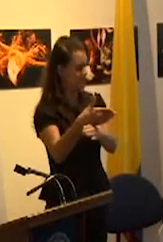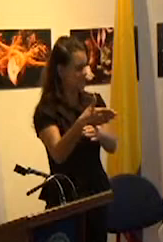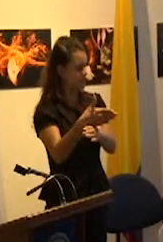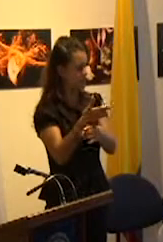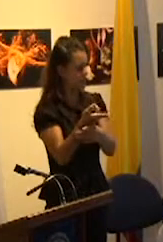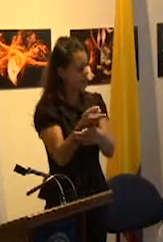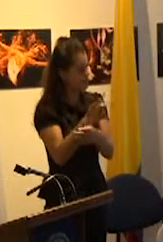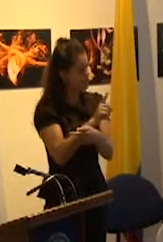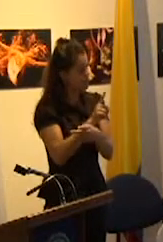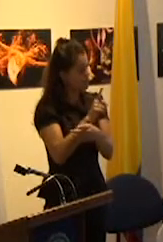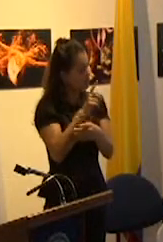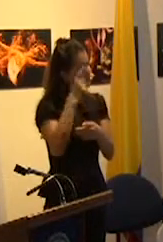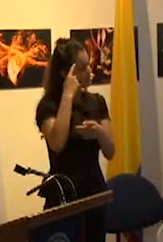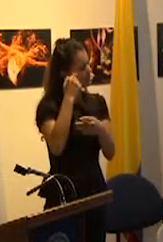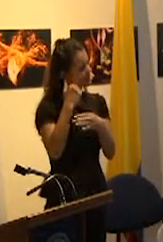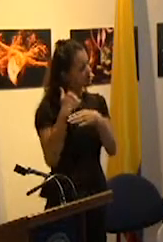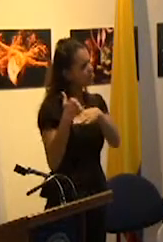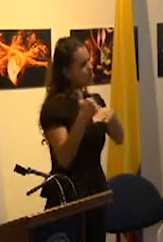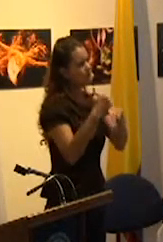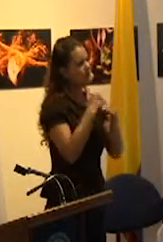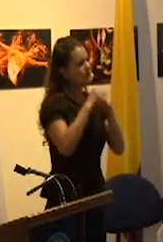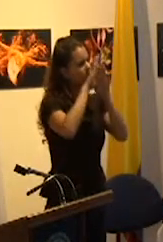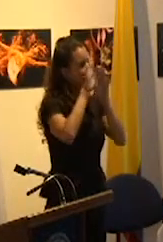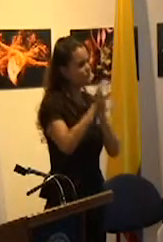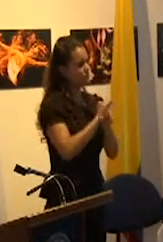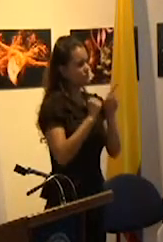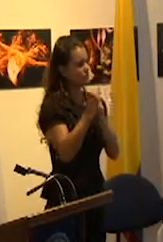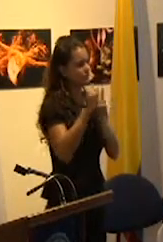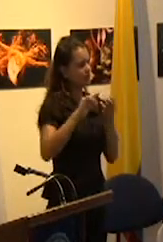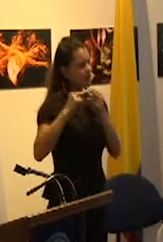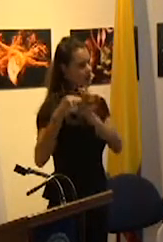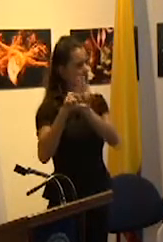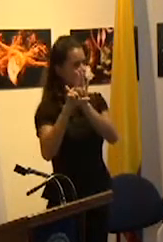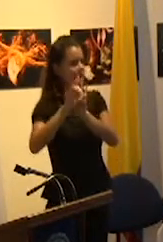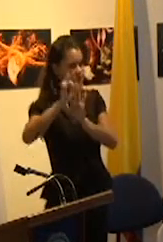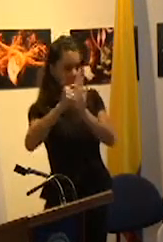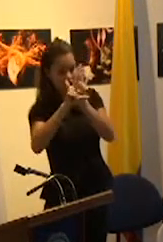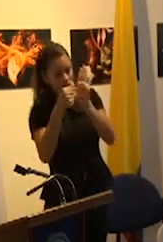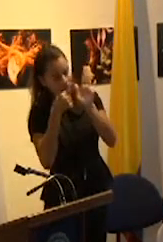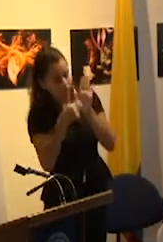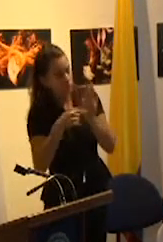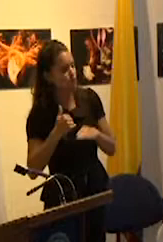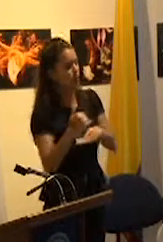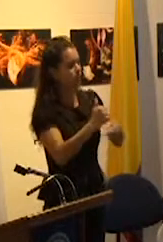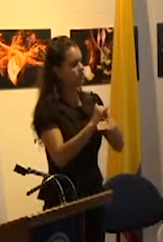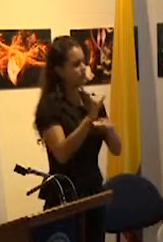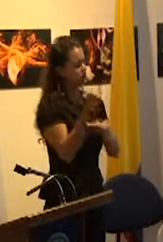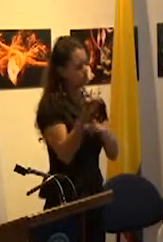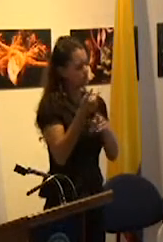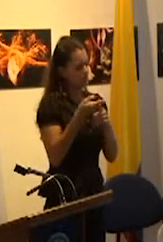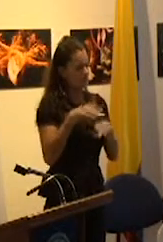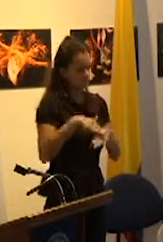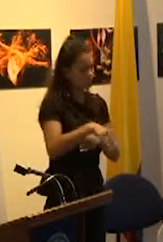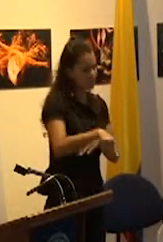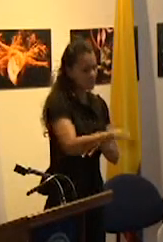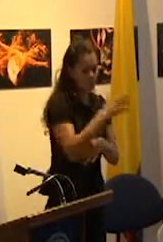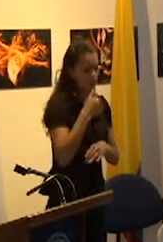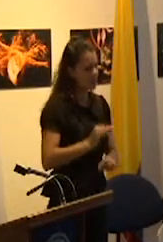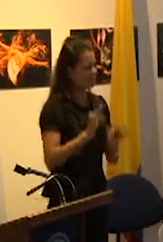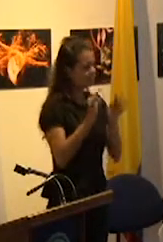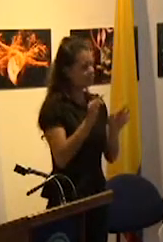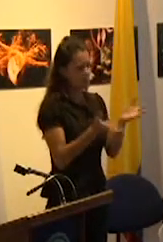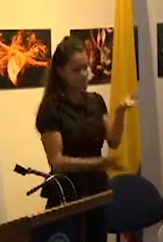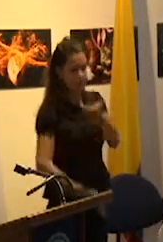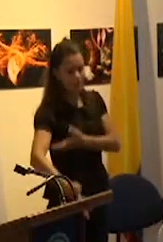carácter formal ante la ley o sea es una igualdad jurídica pero que no compromete la calidad del lazo social